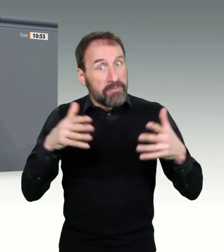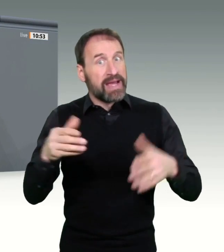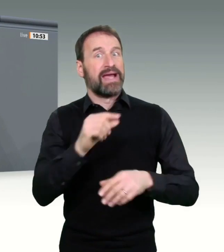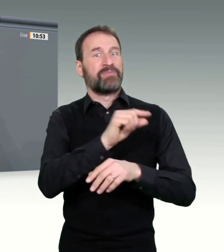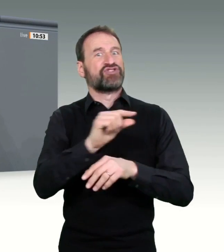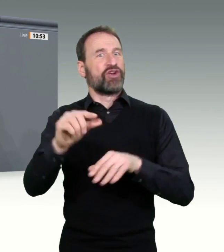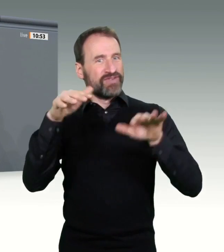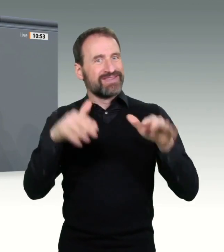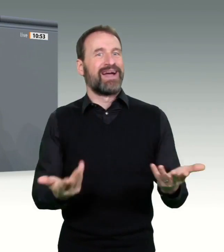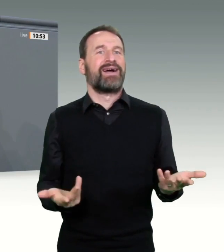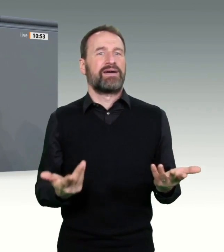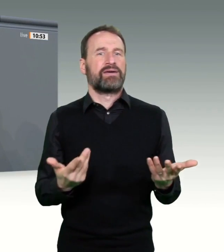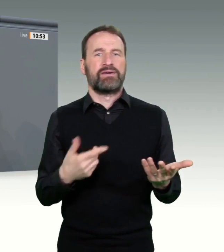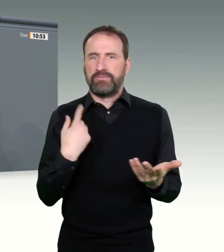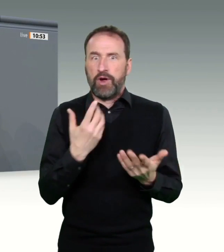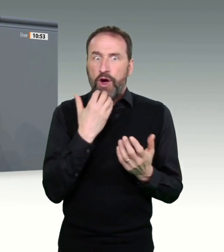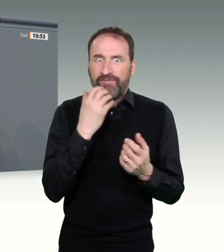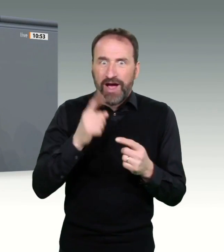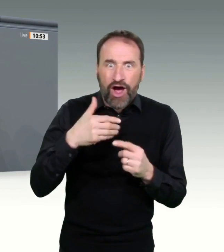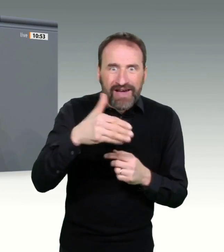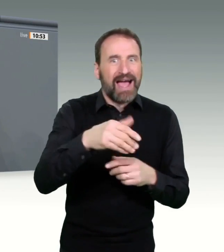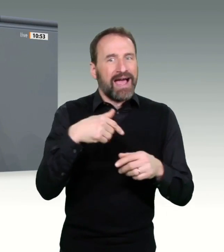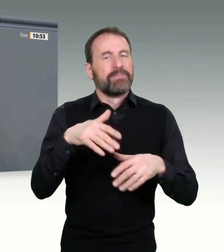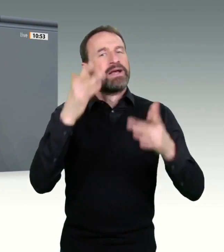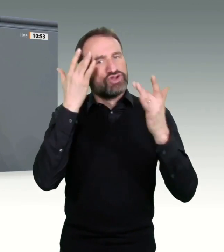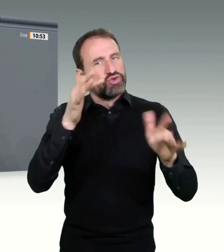durchführen. Und Sie kennen auch die chronisch Kranken, die in ihre Praxen kommen.